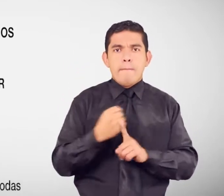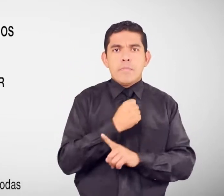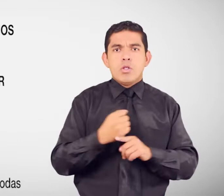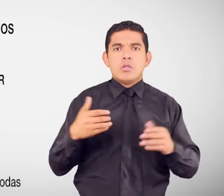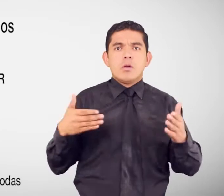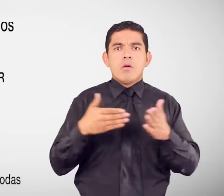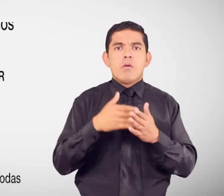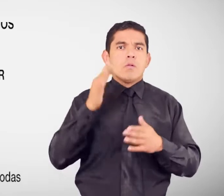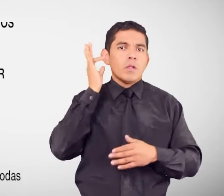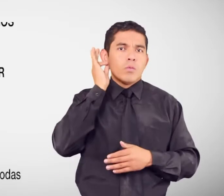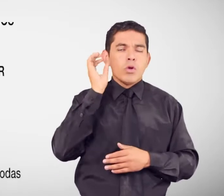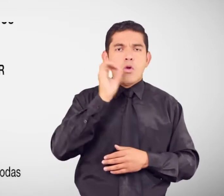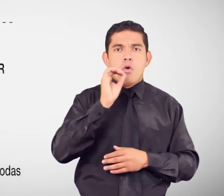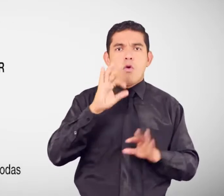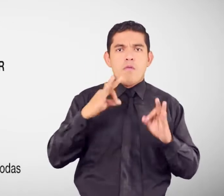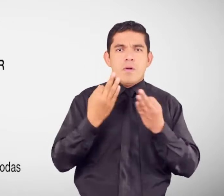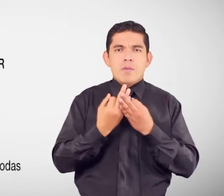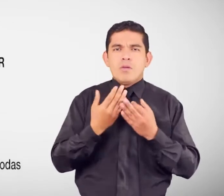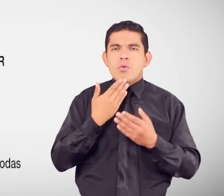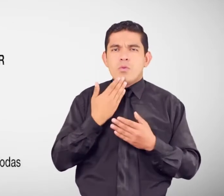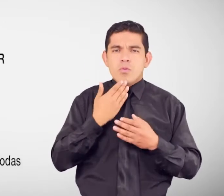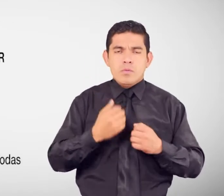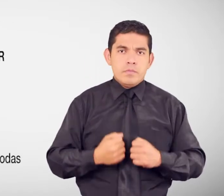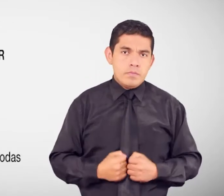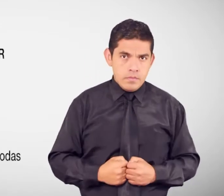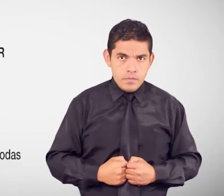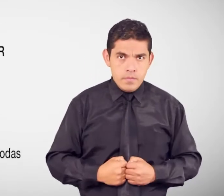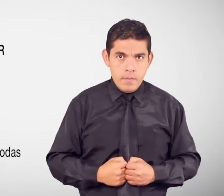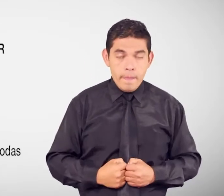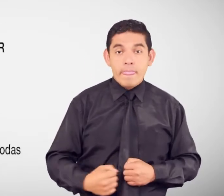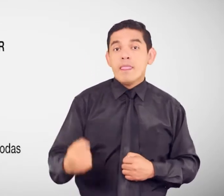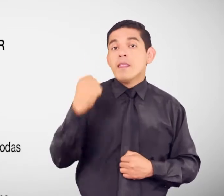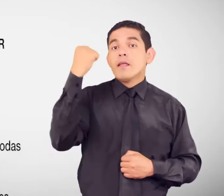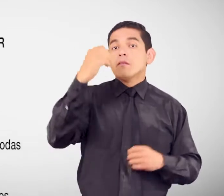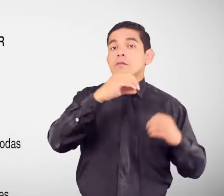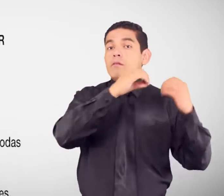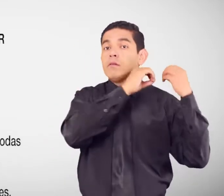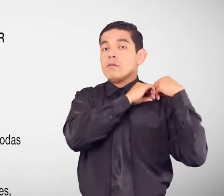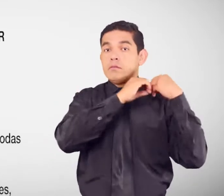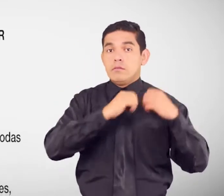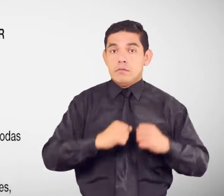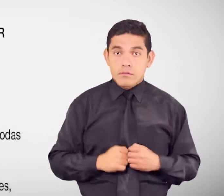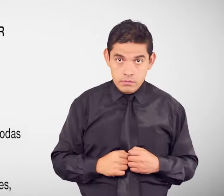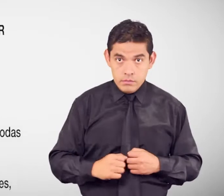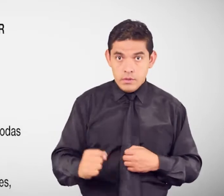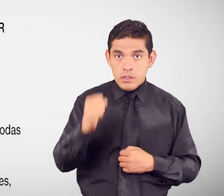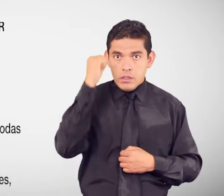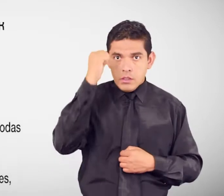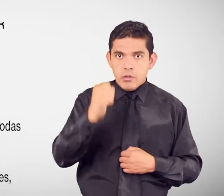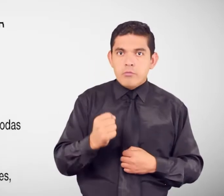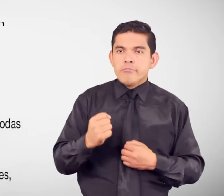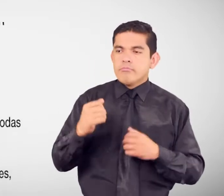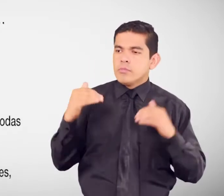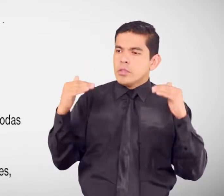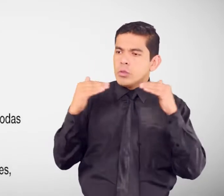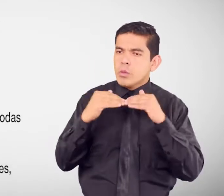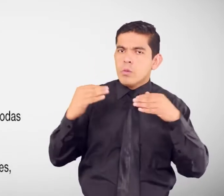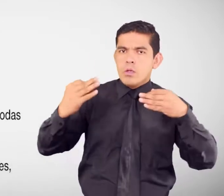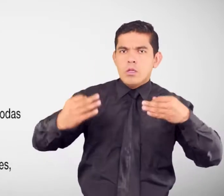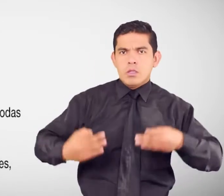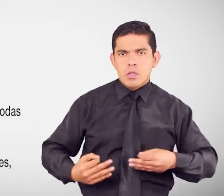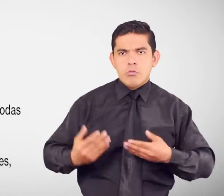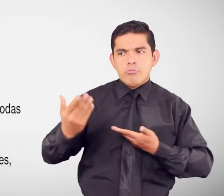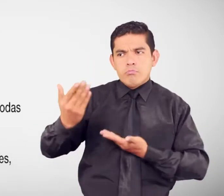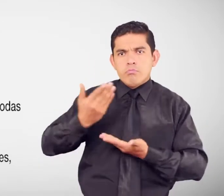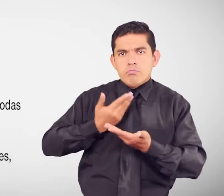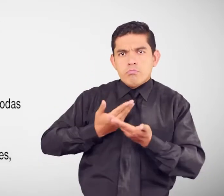familiar Derechos Y obligaciones Derecho a un trato digno ¿En qué consiste? Este derecho Implica La